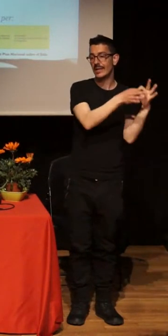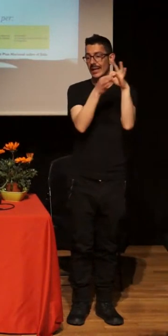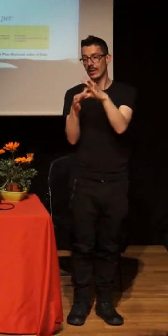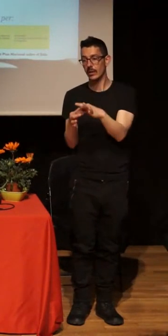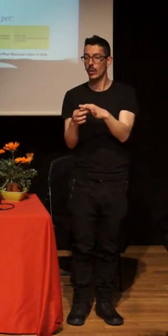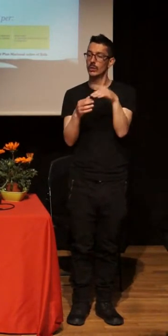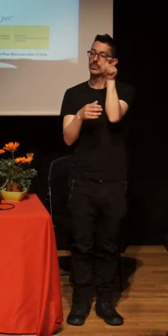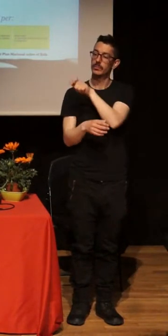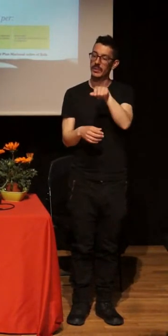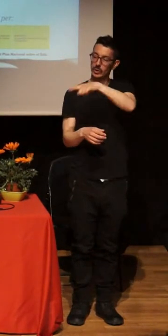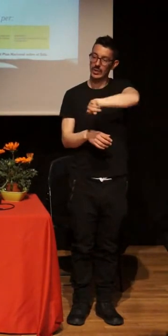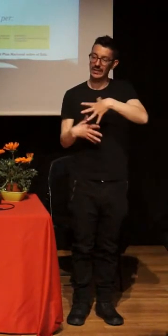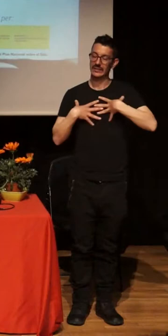personal sanitario, se universalizó,